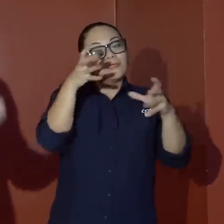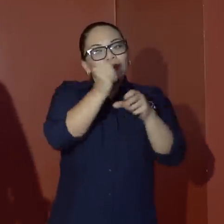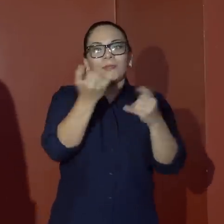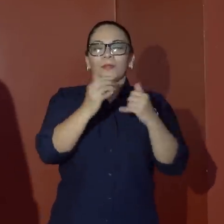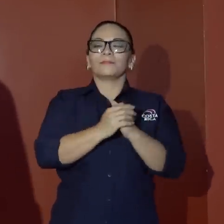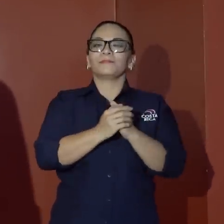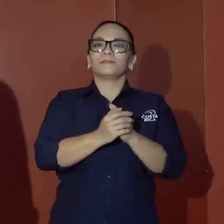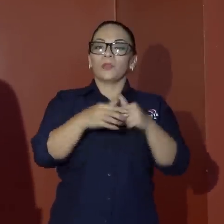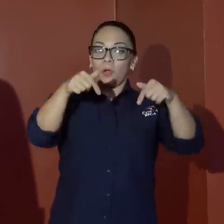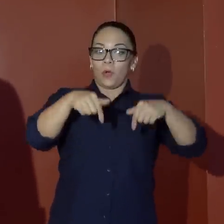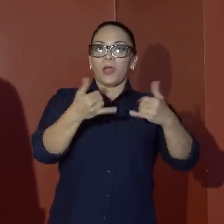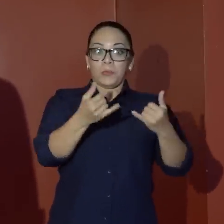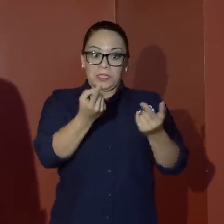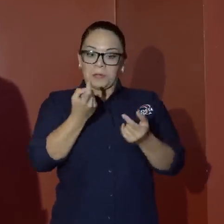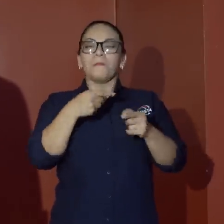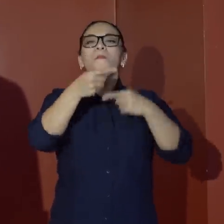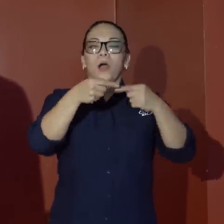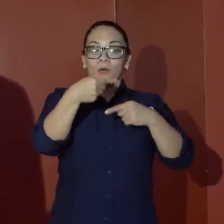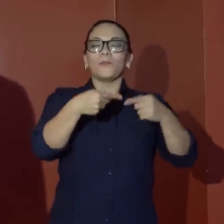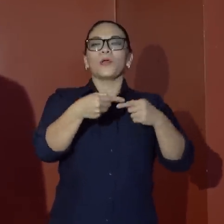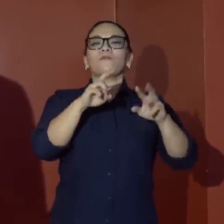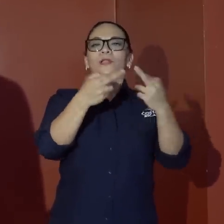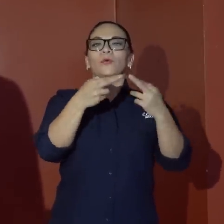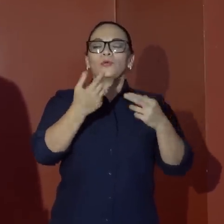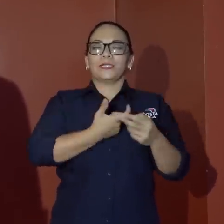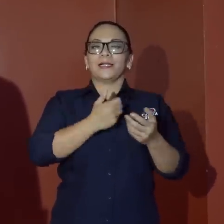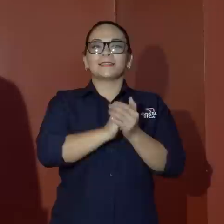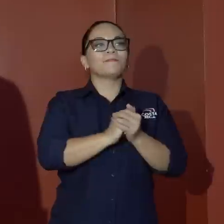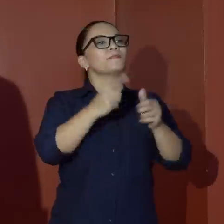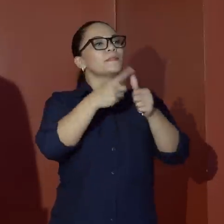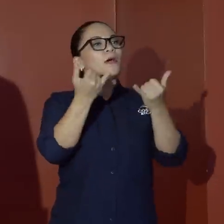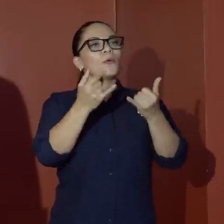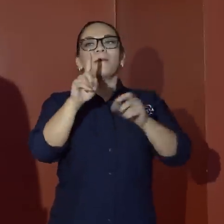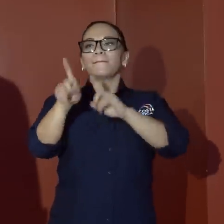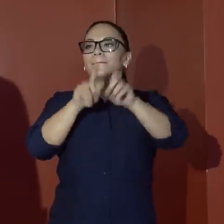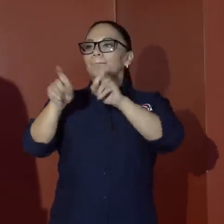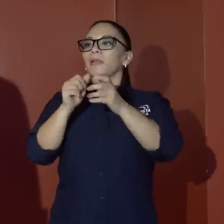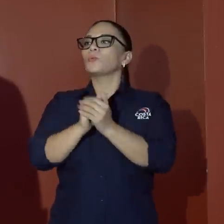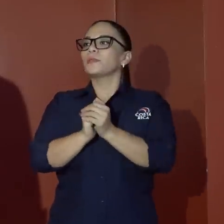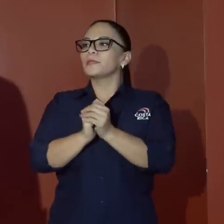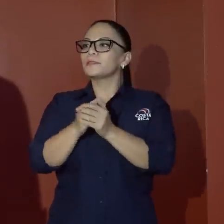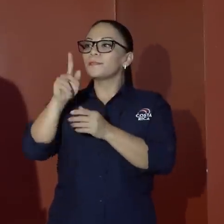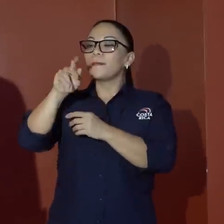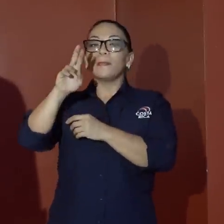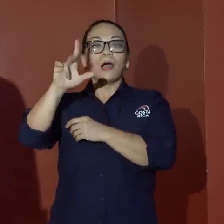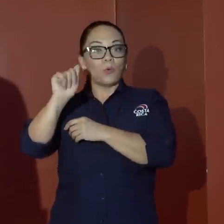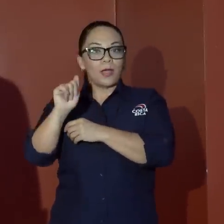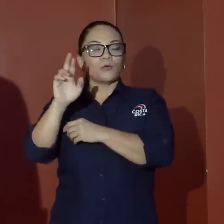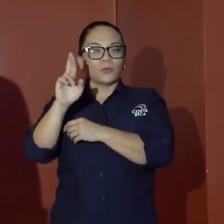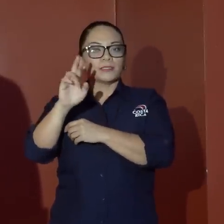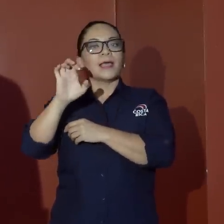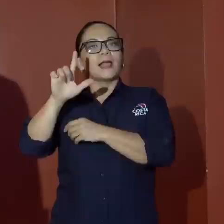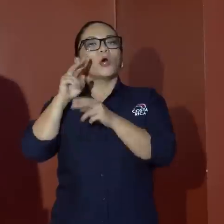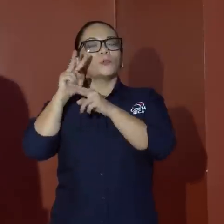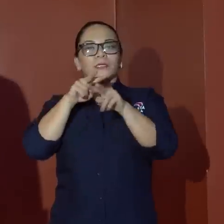Ahora reunirme con los alcaldes de la provincia. Vamos a iniciar con el periodo de consulta. El señor presidente Paula Ruiz, del Observador,